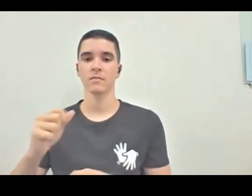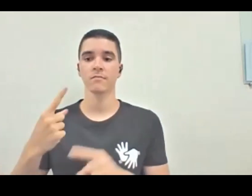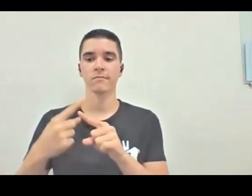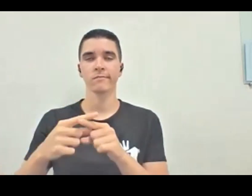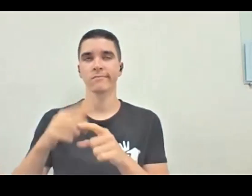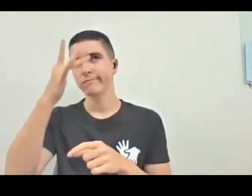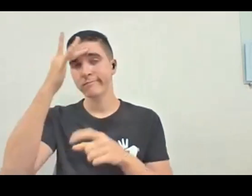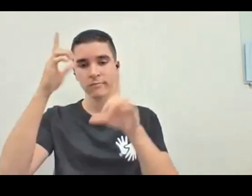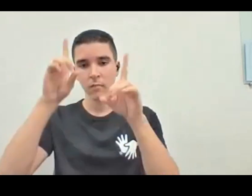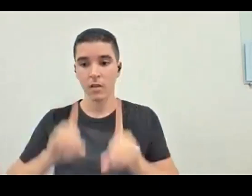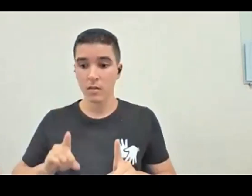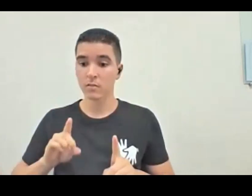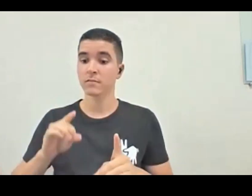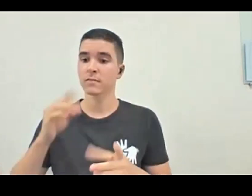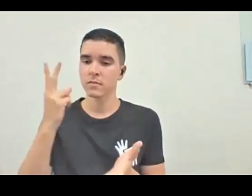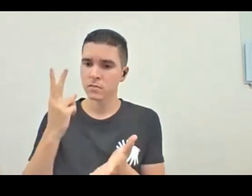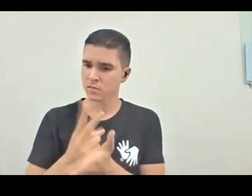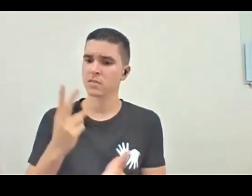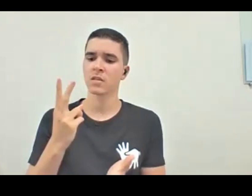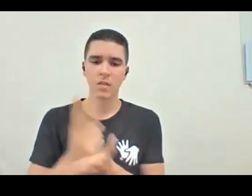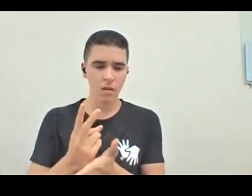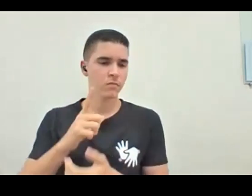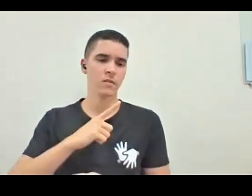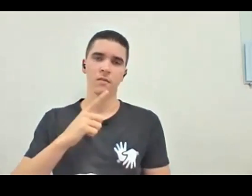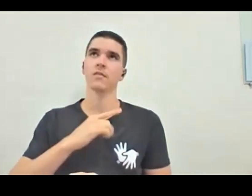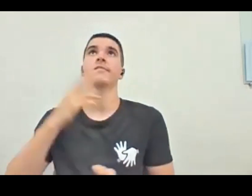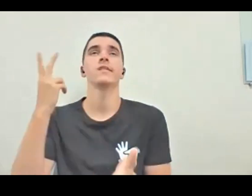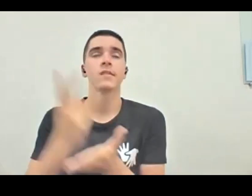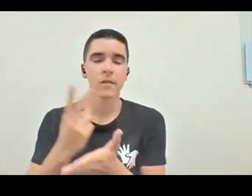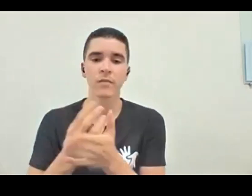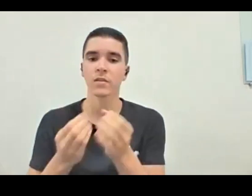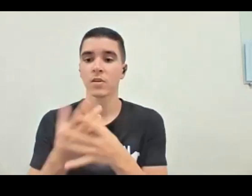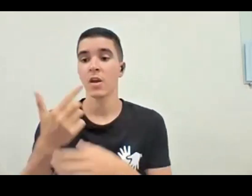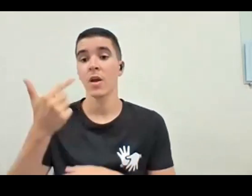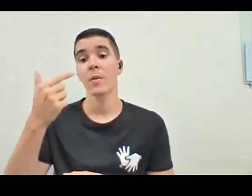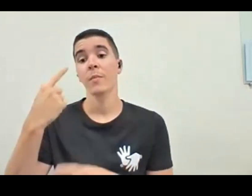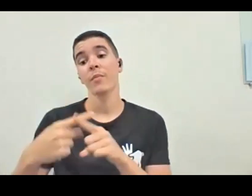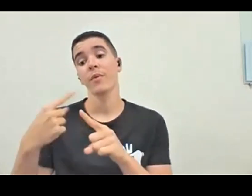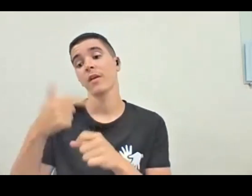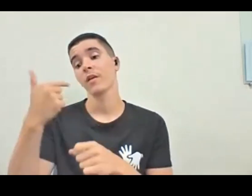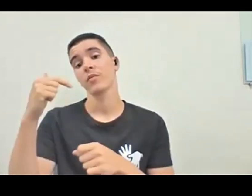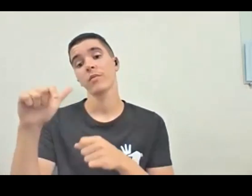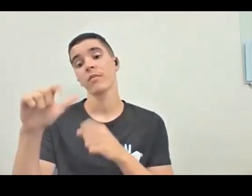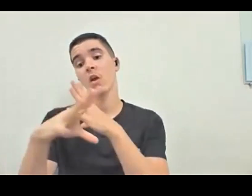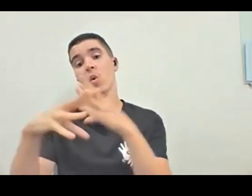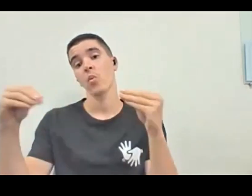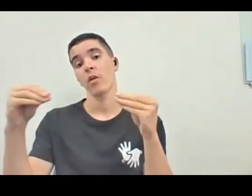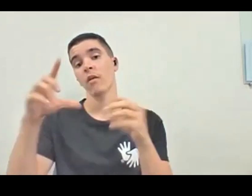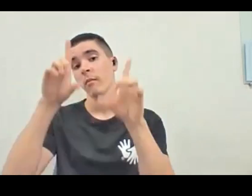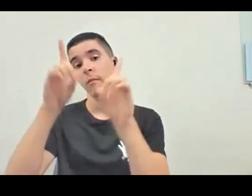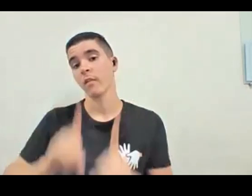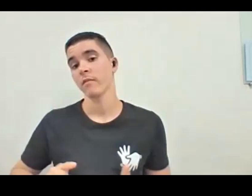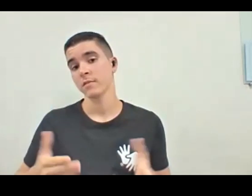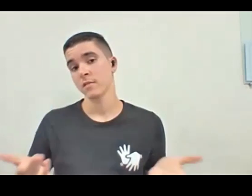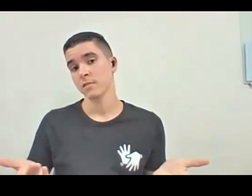sempre vão existir, ainda não, não existe, nunca vai existir cura pra deficiência, né? e a gente tem